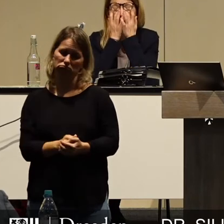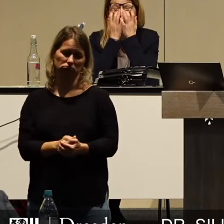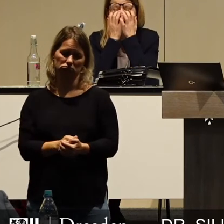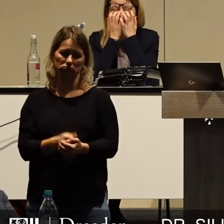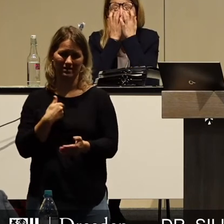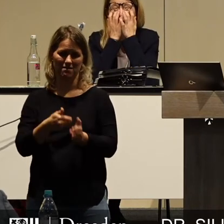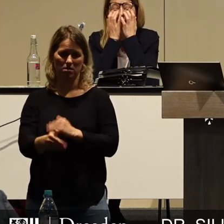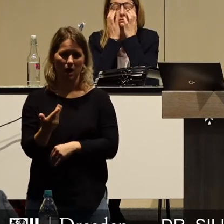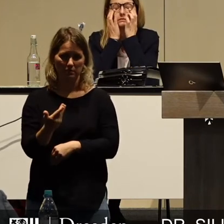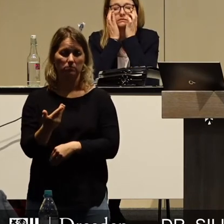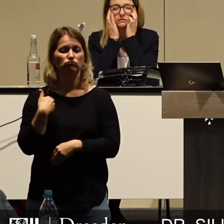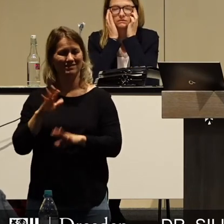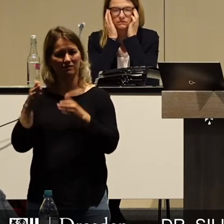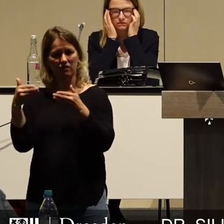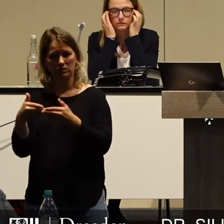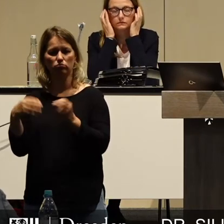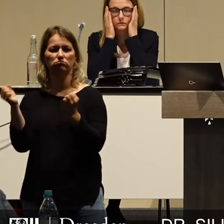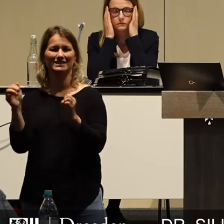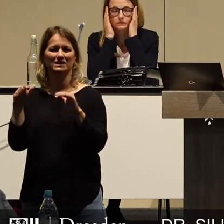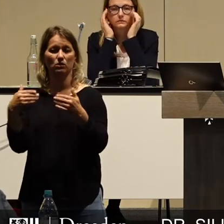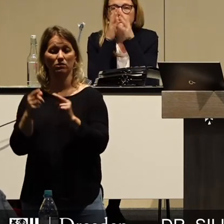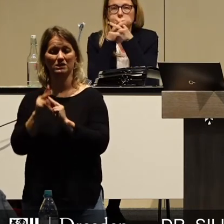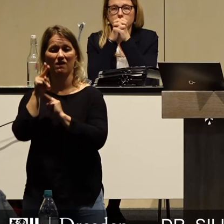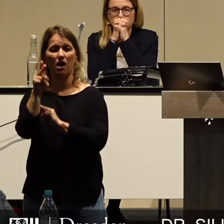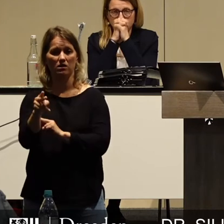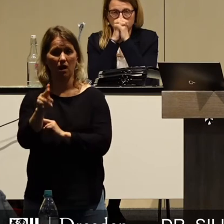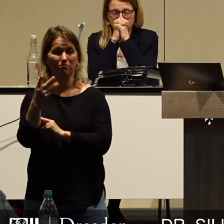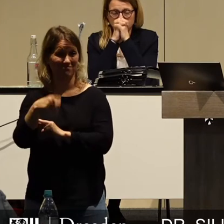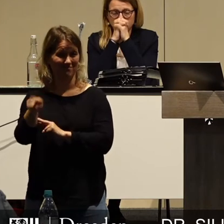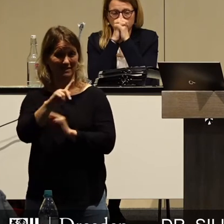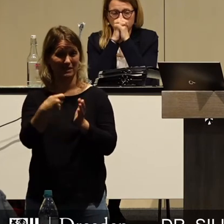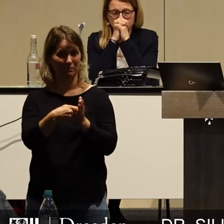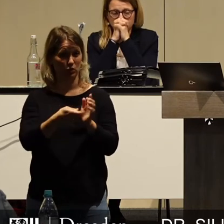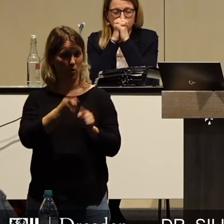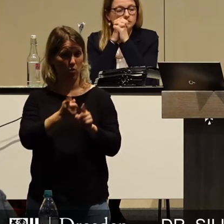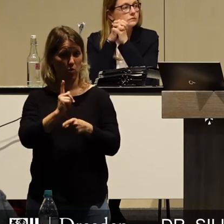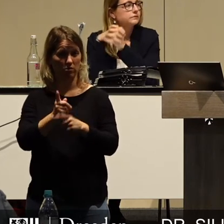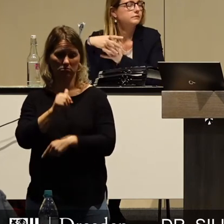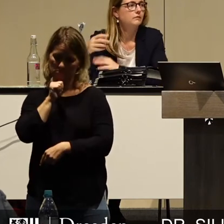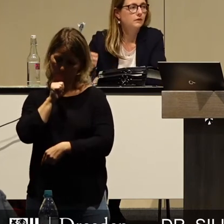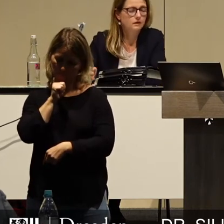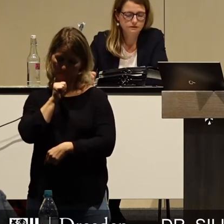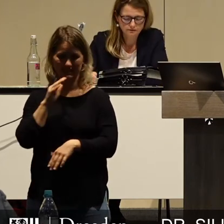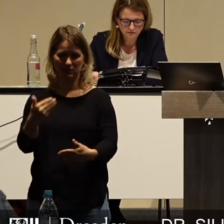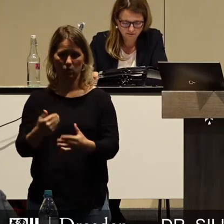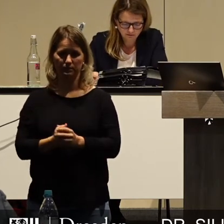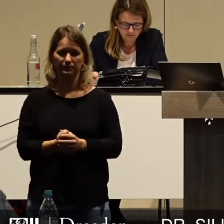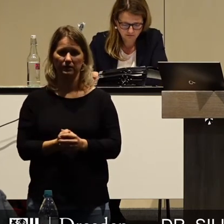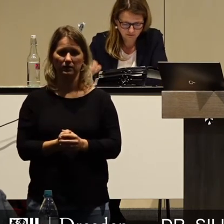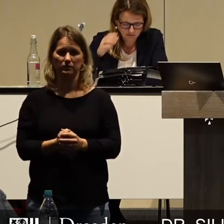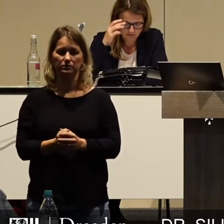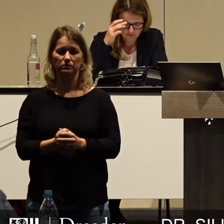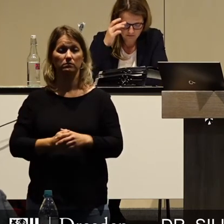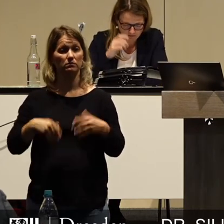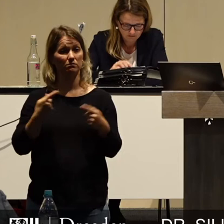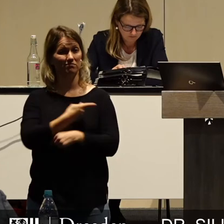Fraktion den Beschluss gefasst, in den nächsten zwei Jahren sämtlichen Gebührenerhöhungen eine deutliche Absage zu erteilen. Einem klar denkenden